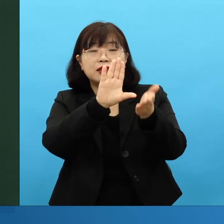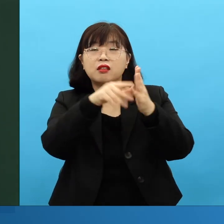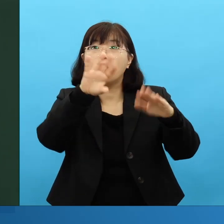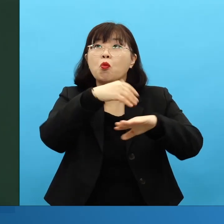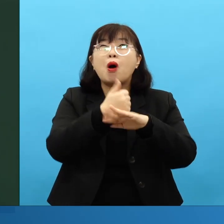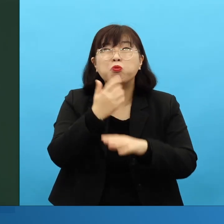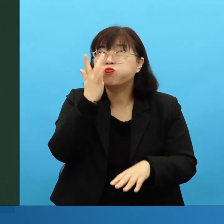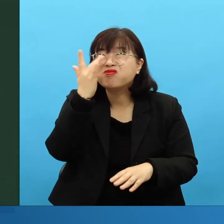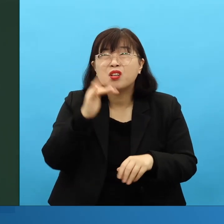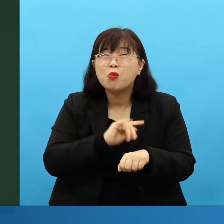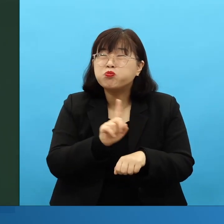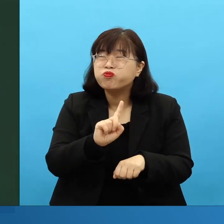똑같이 보세요.